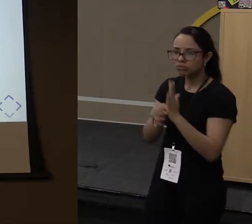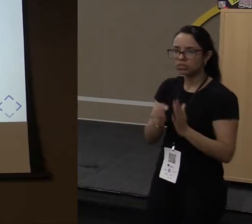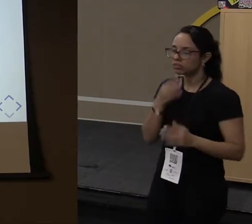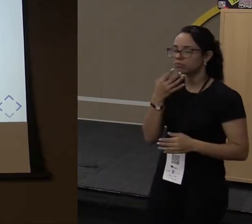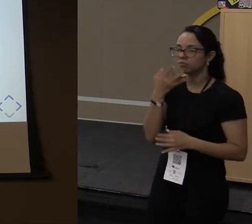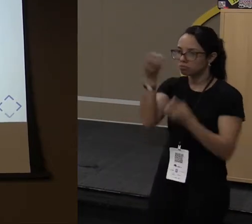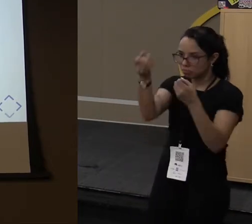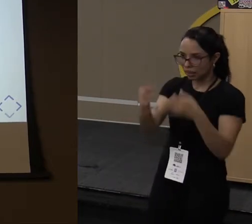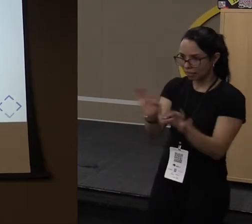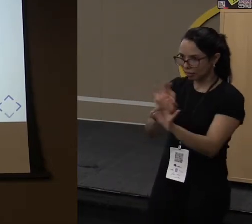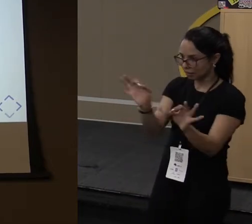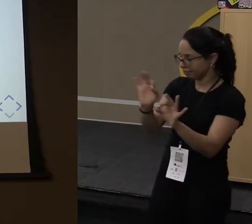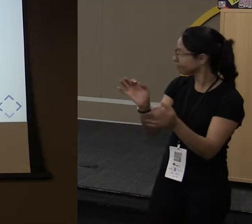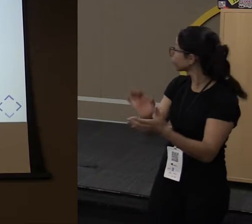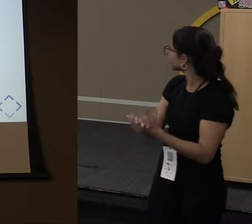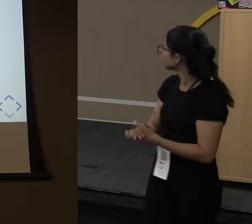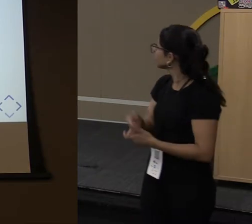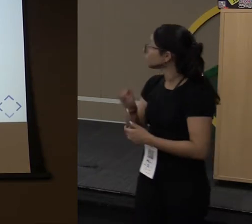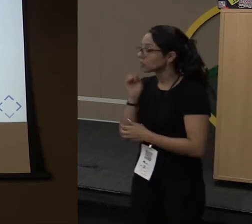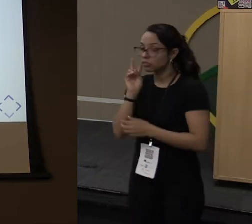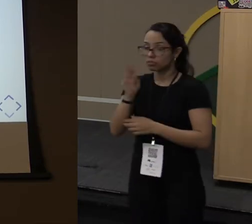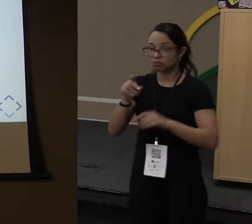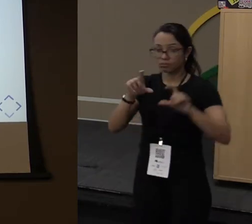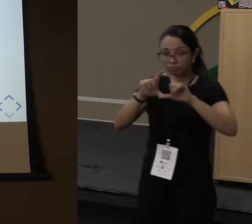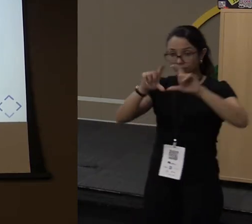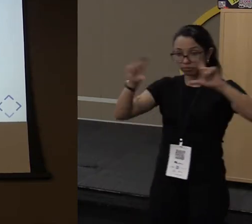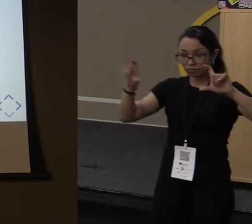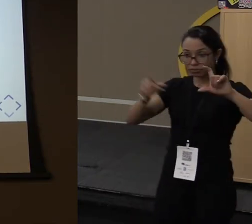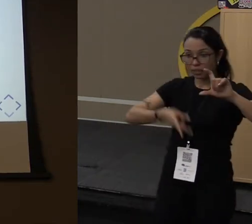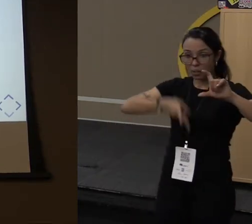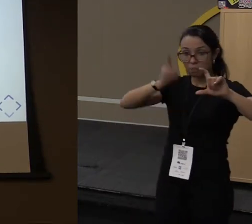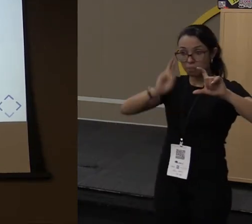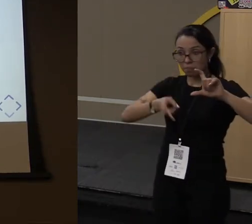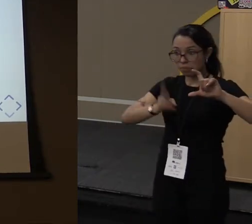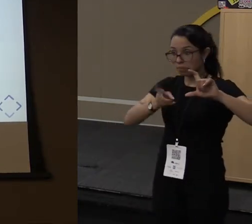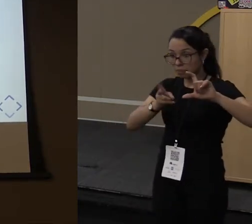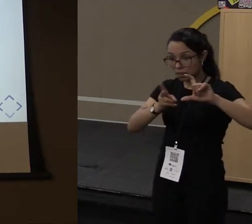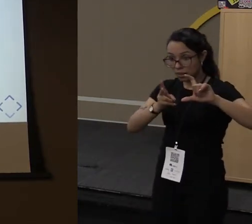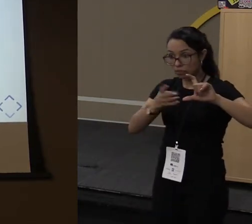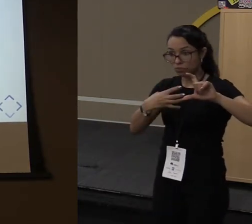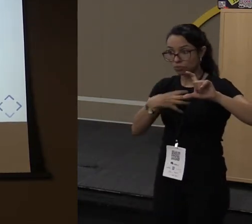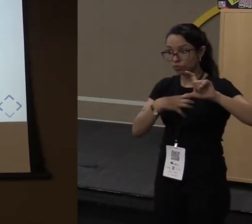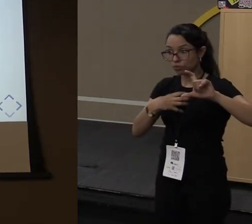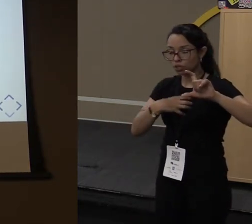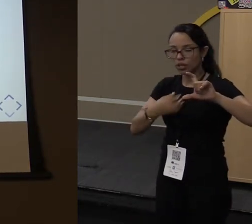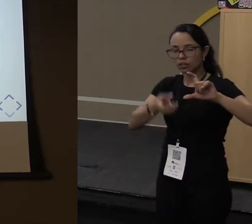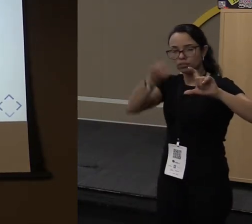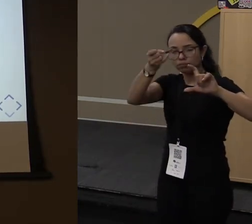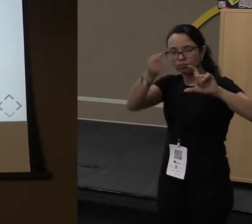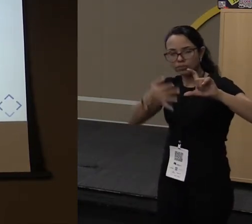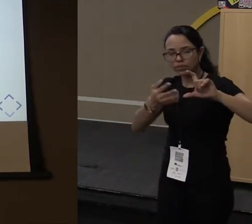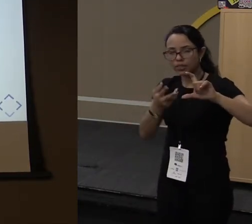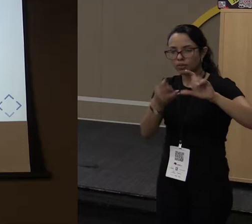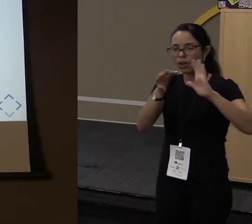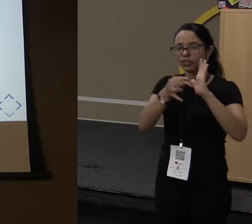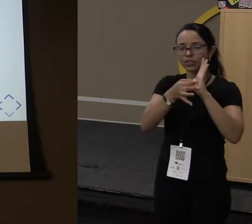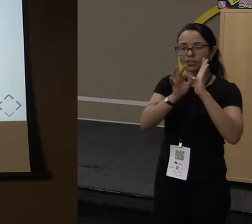Basicamente, a gente tem a mesma coisa lá. Eu estou criando uma lista de humanos, usando uma nova, uma citax mais limpa do Java 10,